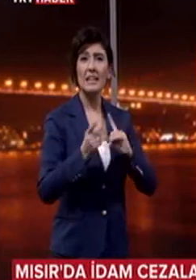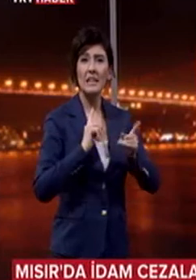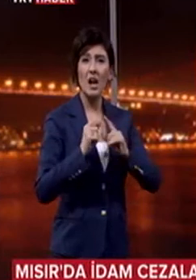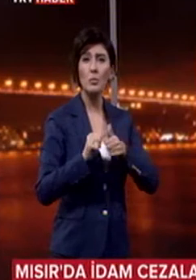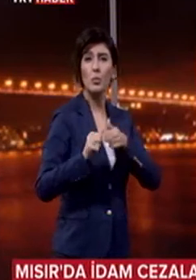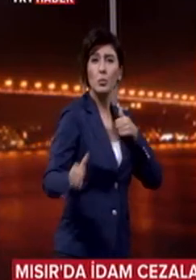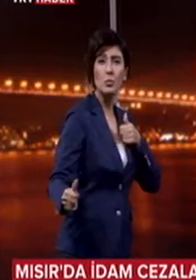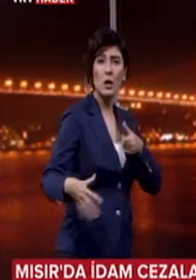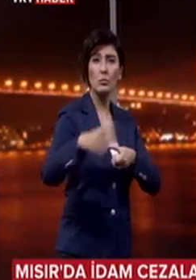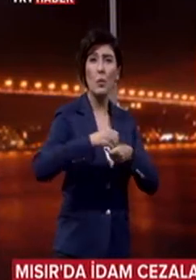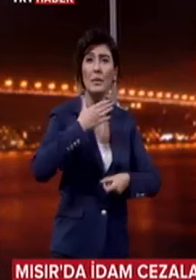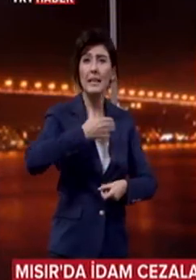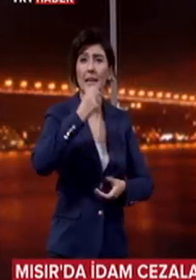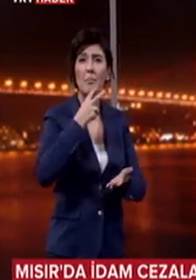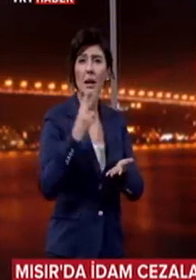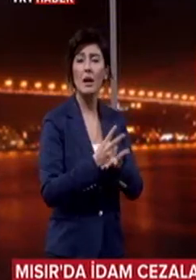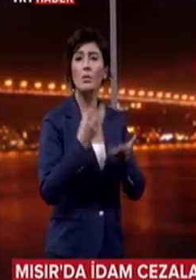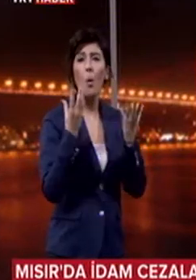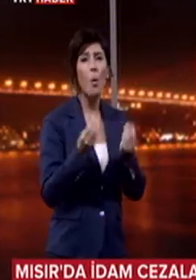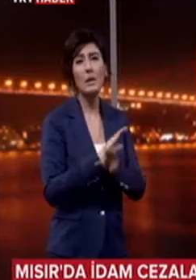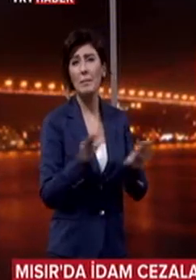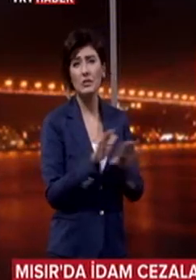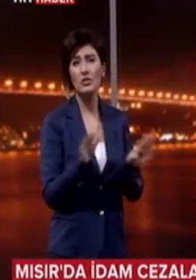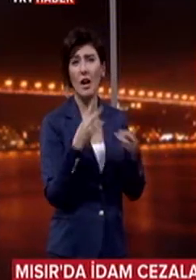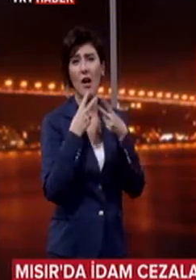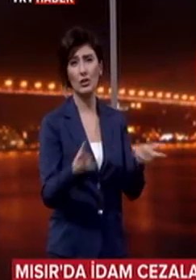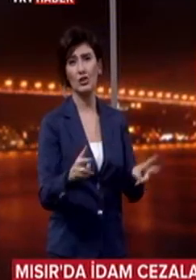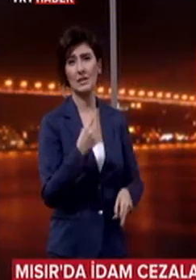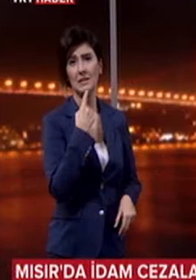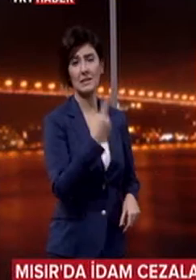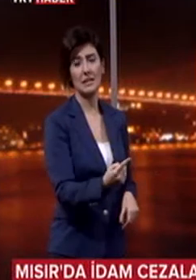uzak toplu idam kararlarıyla ulaşılamayacağı açıktır ifadesi kullanıldı.